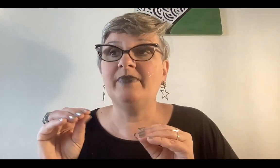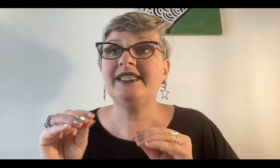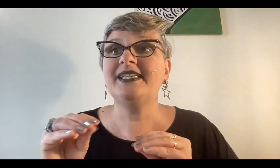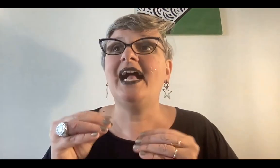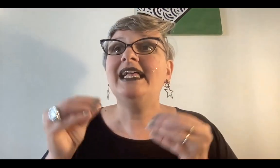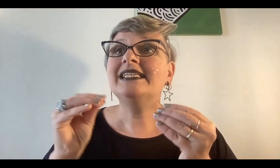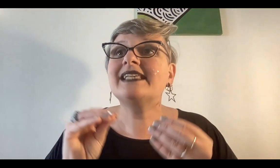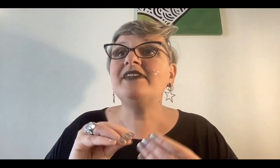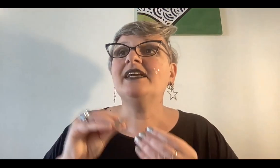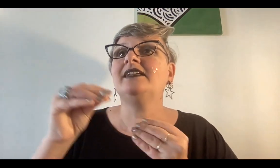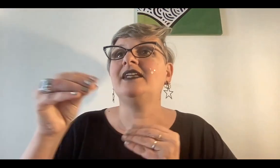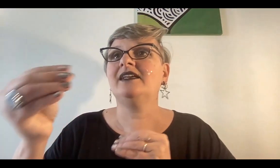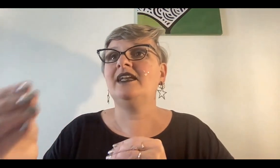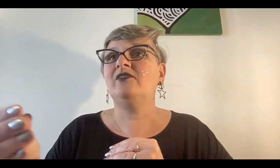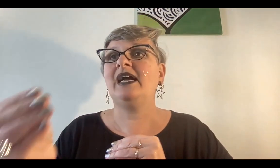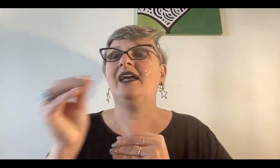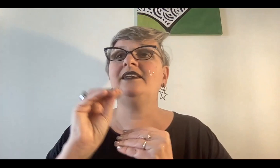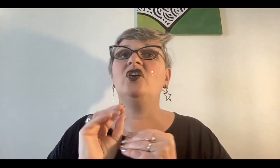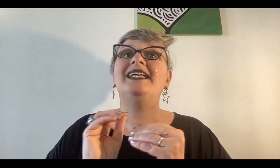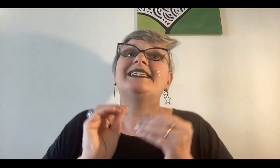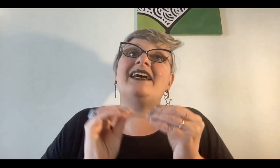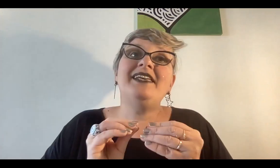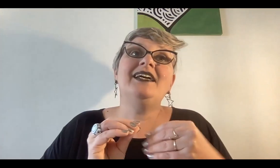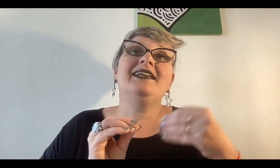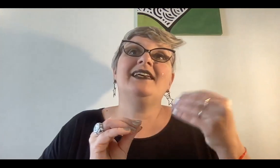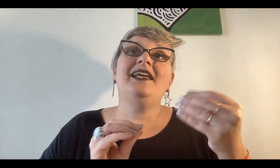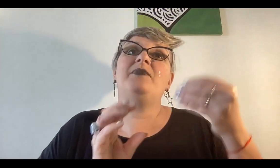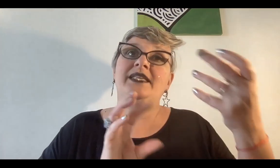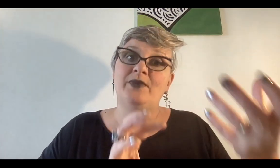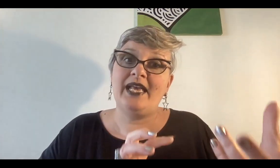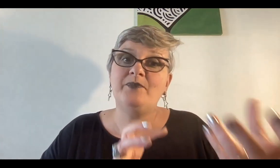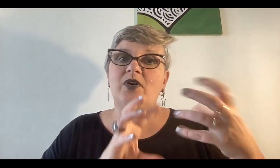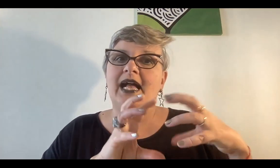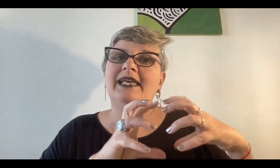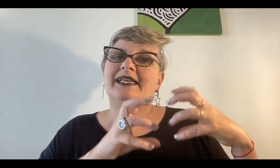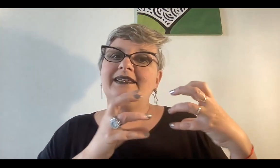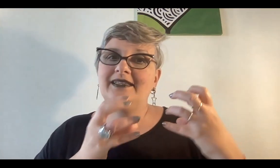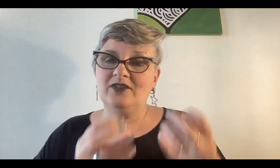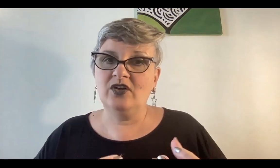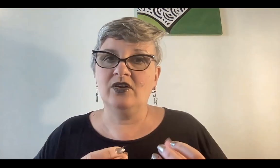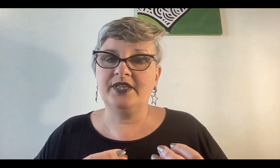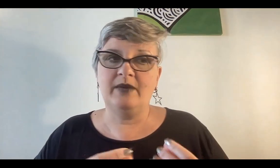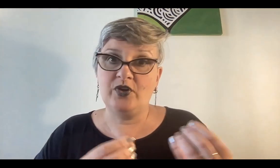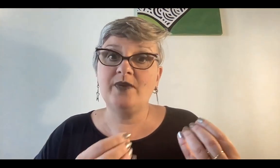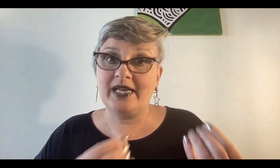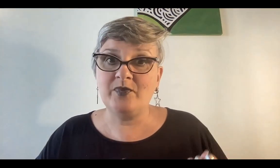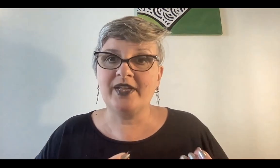aparecía, sabían que tenían que ir a lo más cálido, sabían que venía una época que no iban a poder